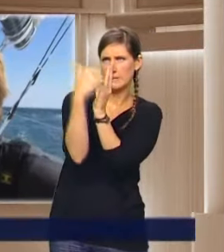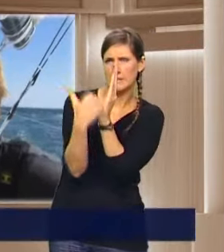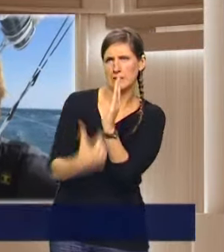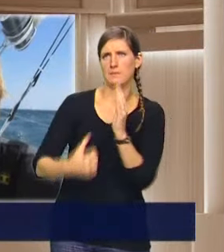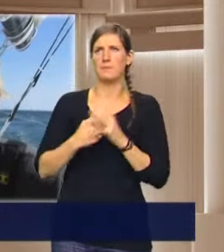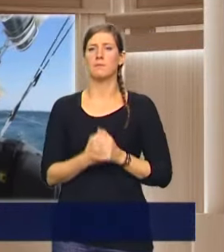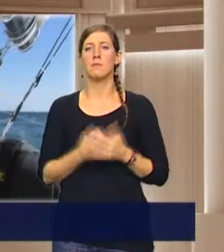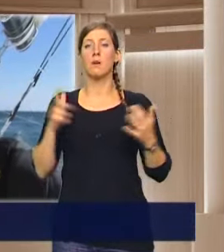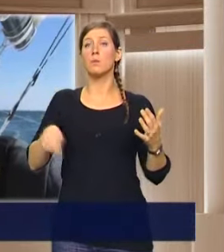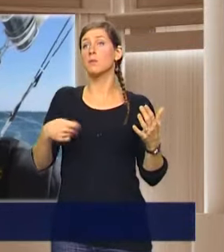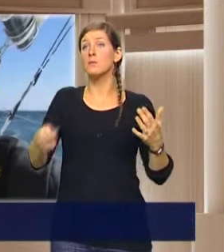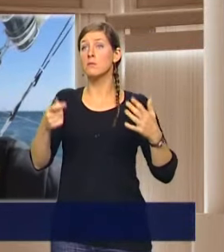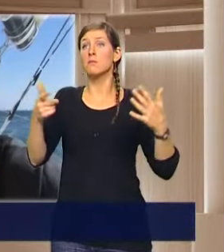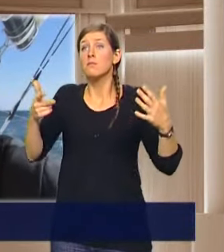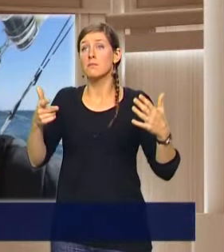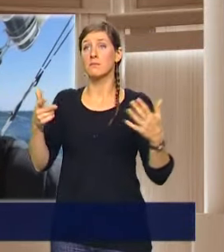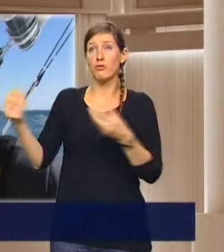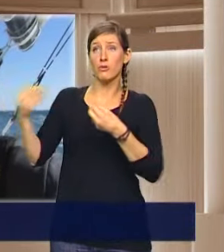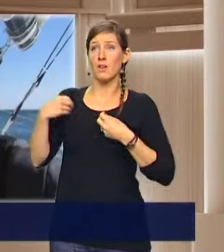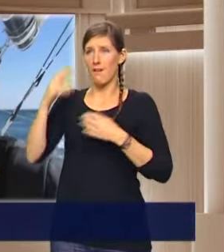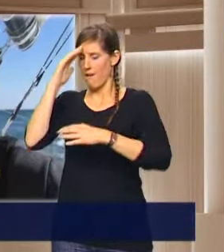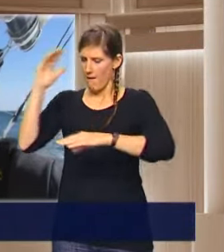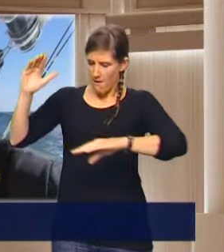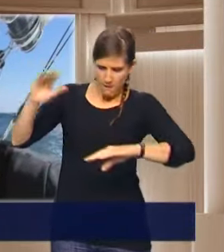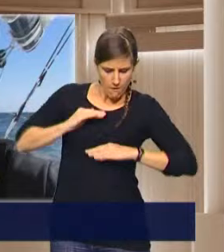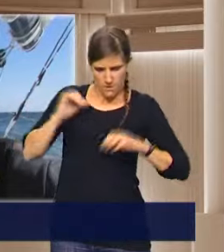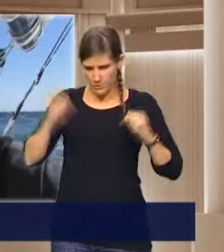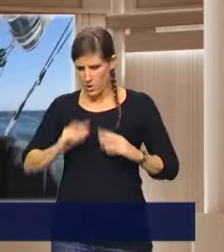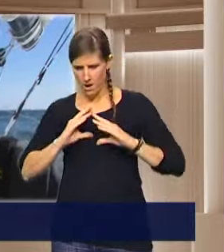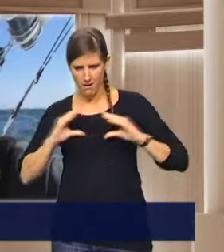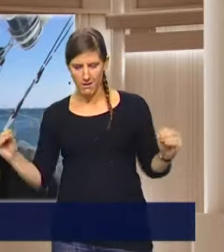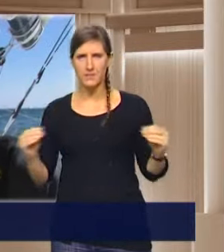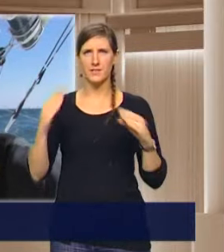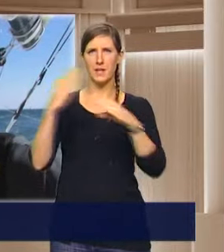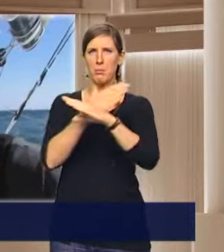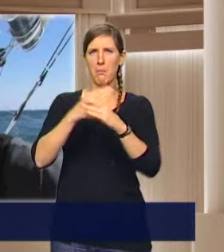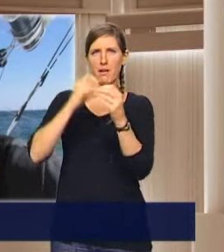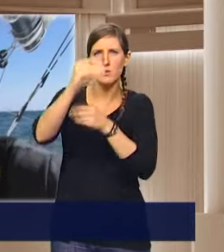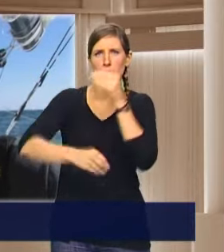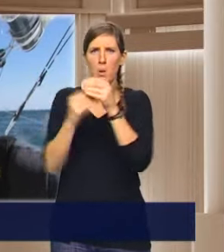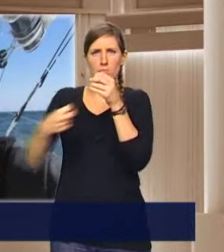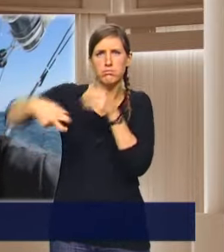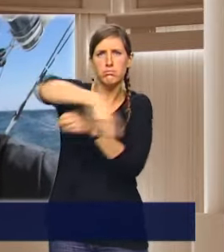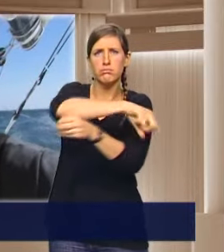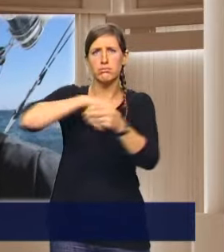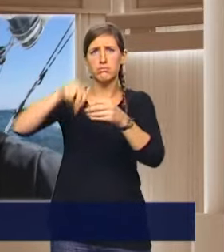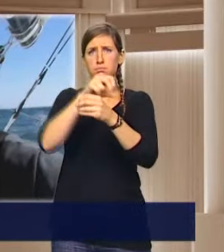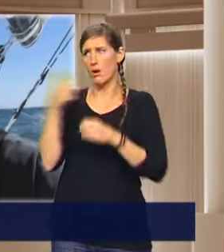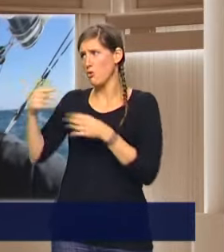évidemment une source de confiance et de sérénité. Parce que préparer un événement comme ça, avec le vainqueur du Vendée Globe, c'est toujours un peu plus